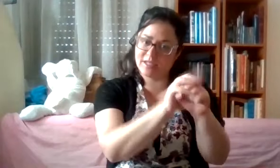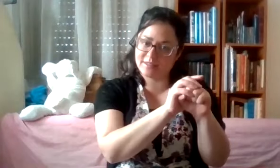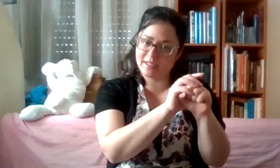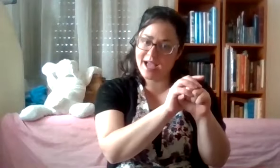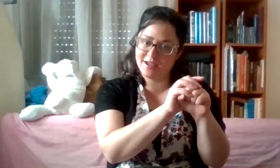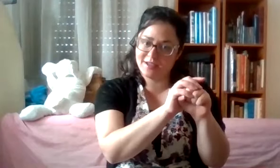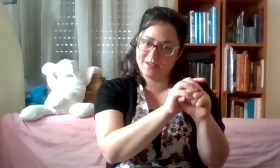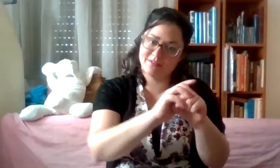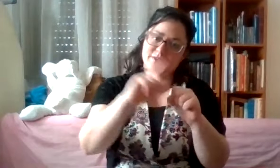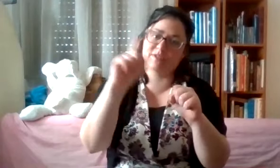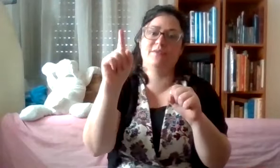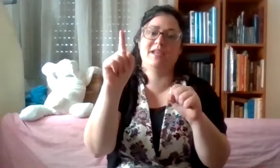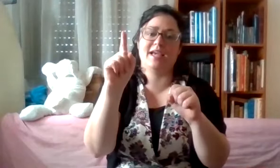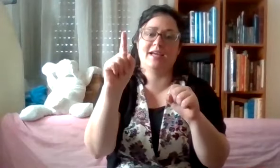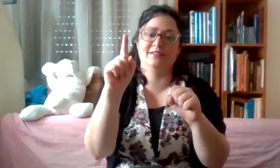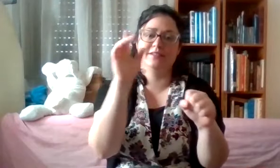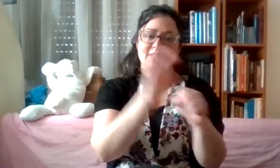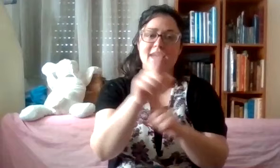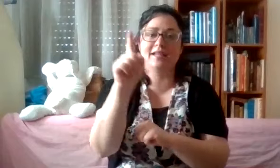העסירייה ומוסיפים אליה 1. זה 11.